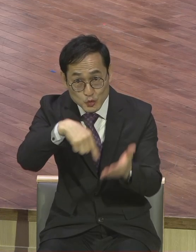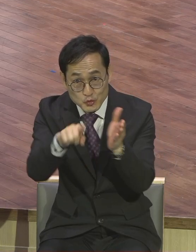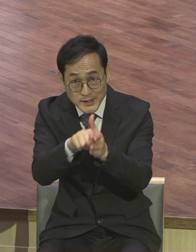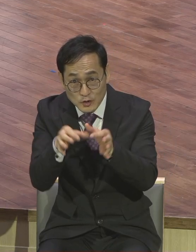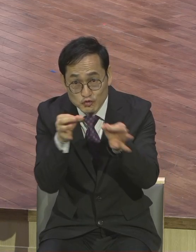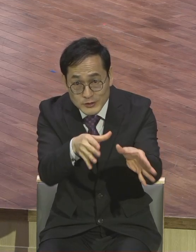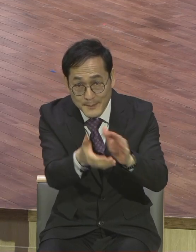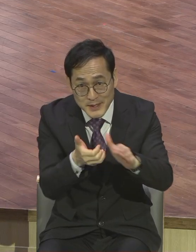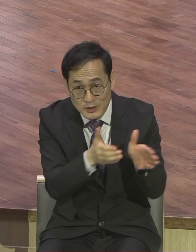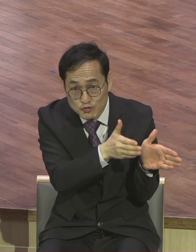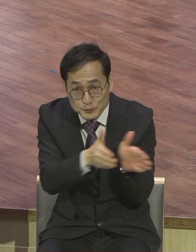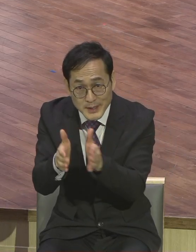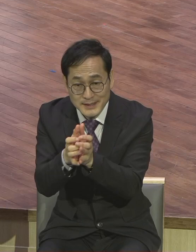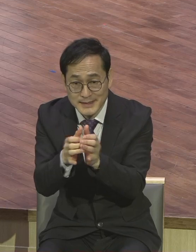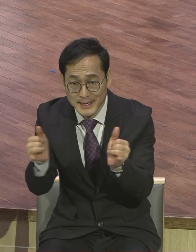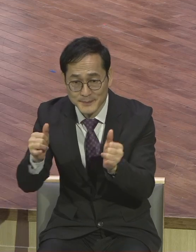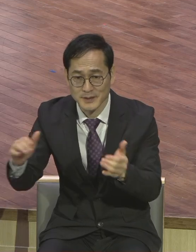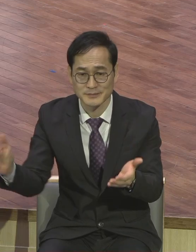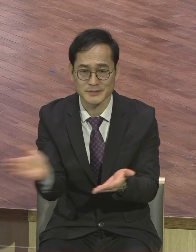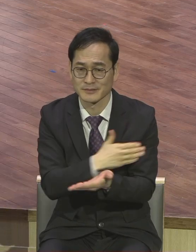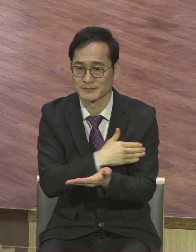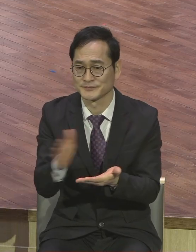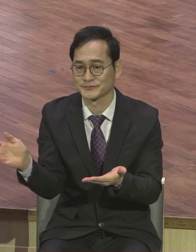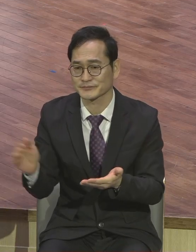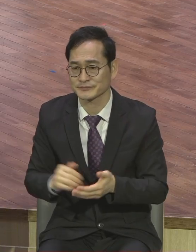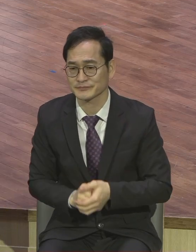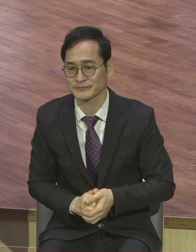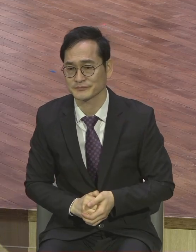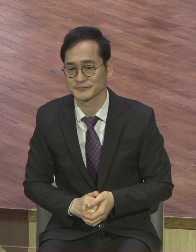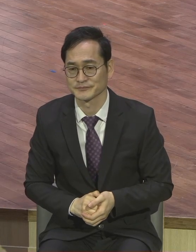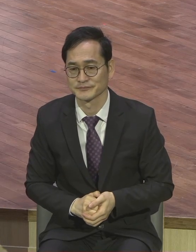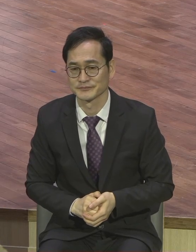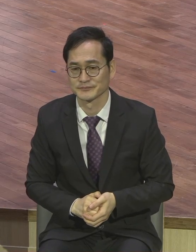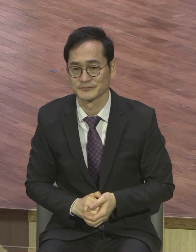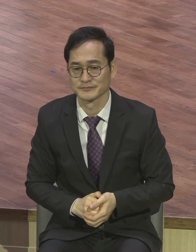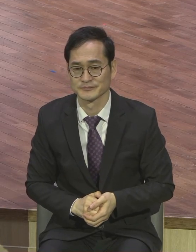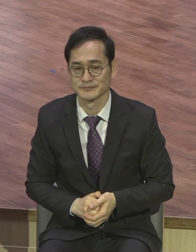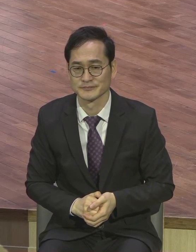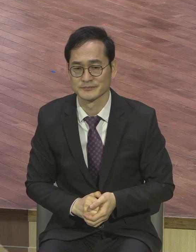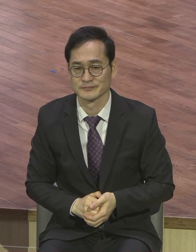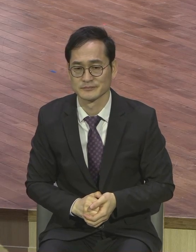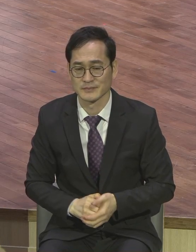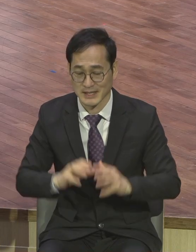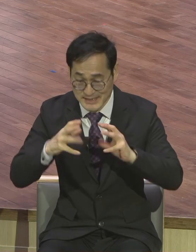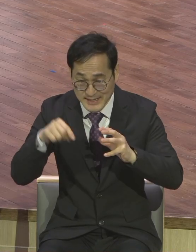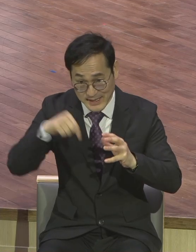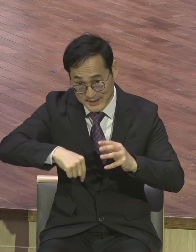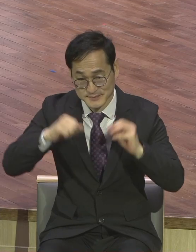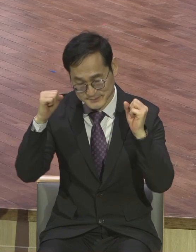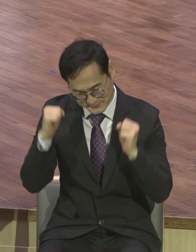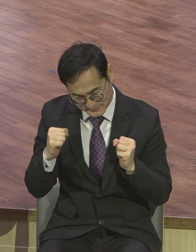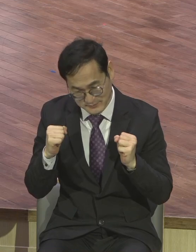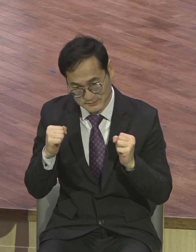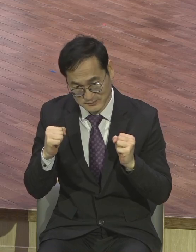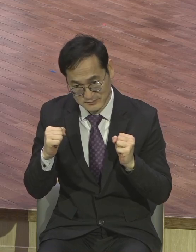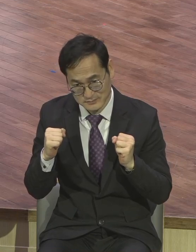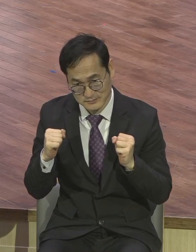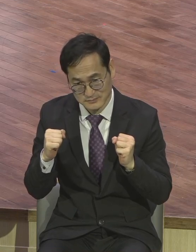놓치는 사람들이 많이 있다. 우리는 잠시 있다가 사라질 그러한 이